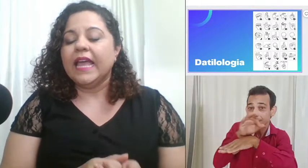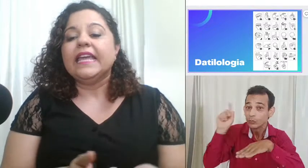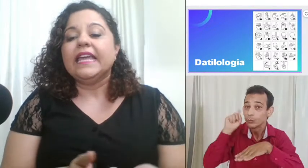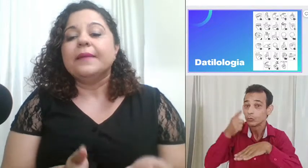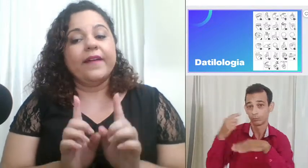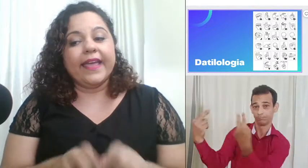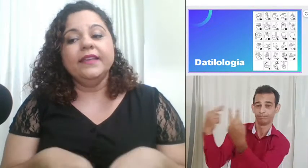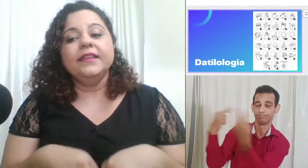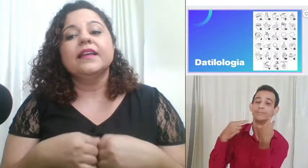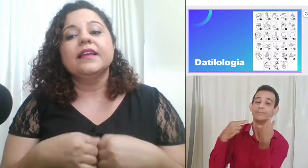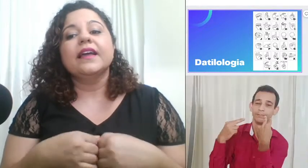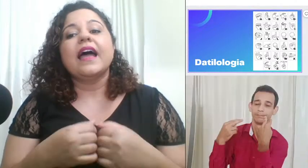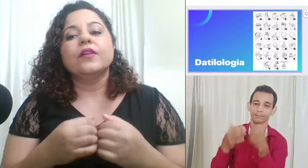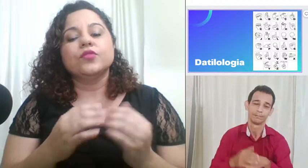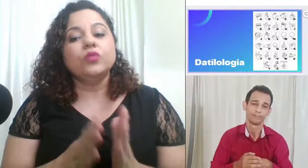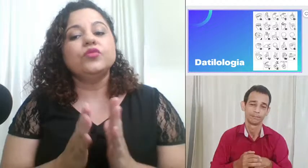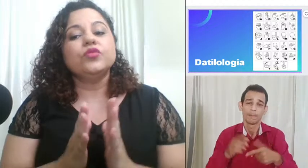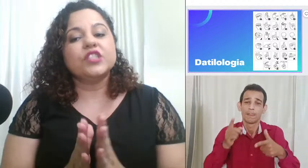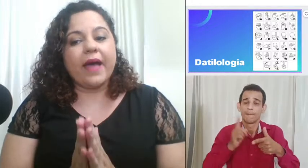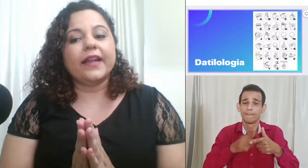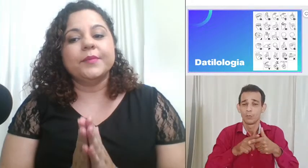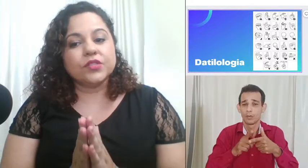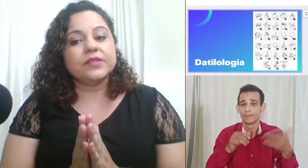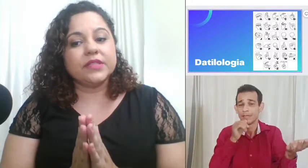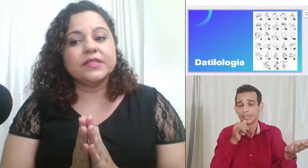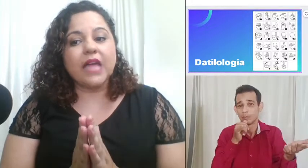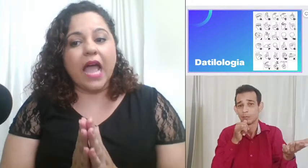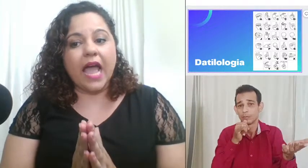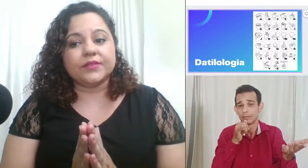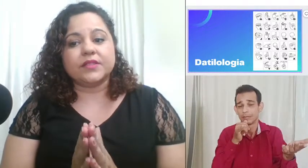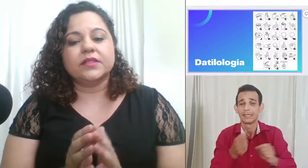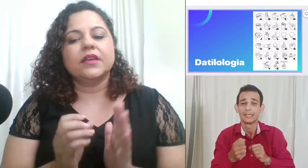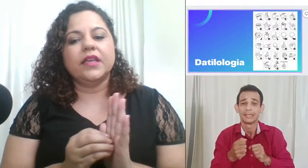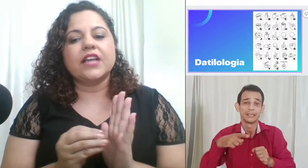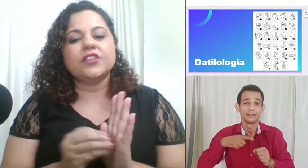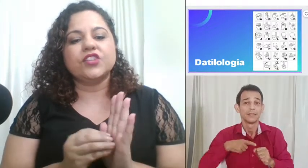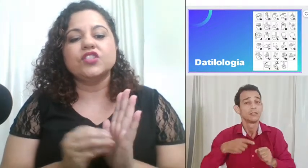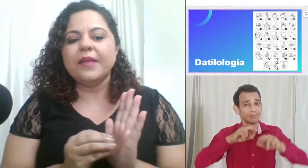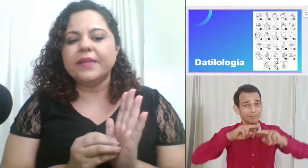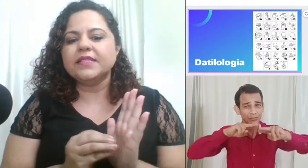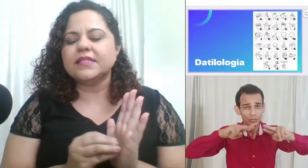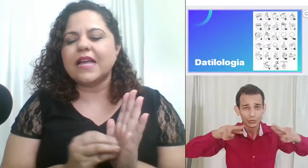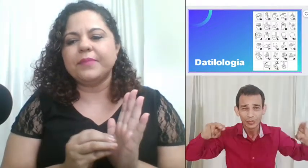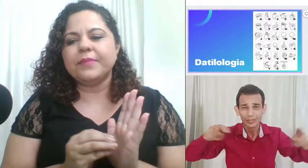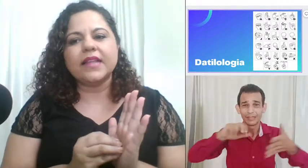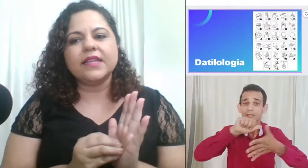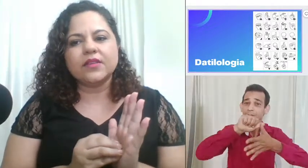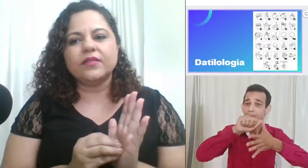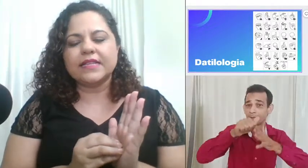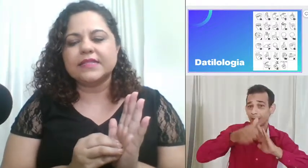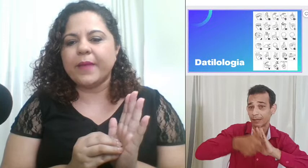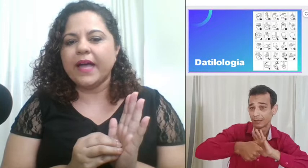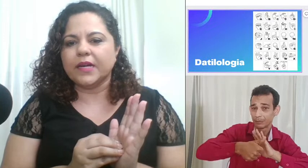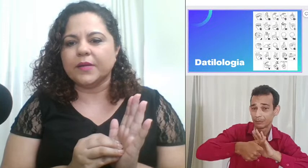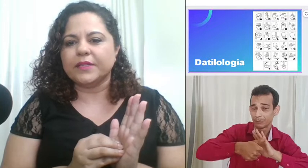porém os outros parâmetros vão ser usados e a gente vai precisar prestar atenção nesses parâmetros